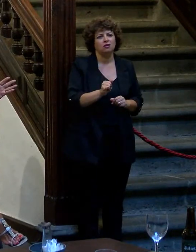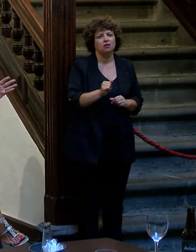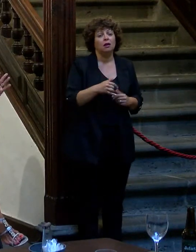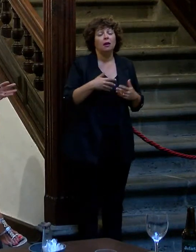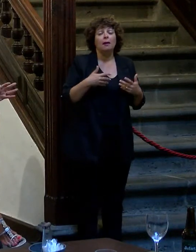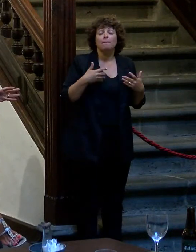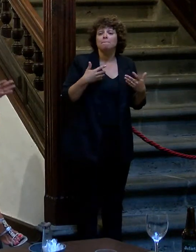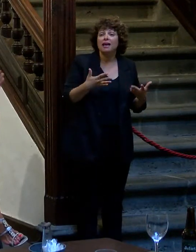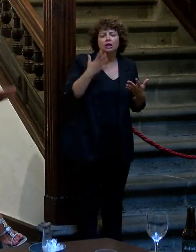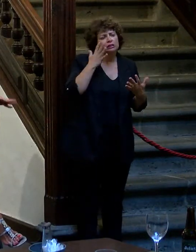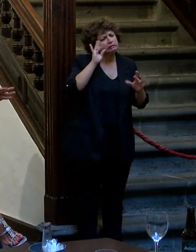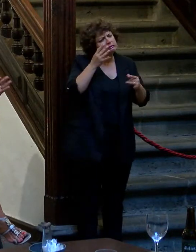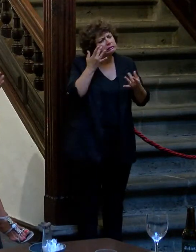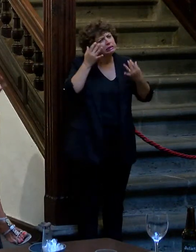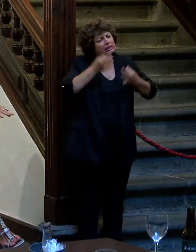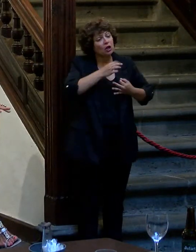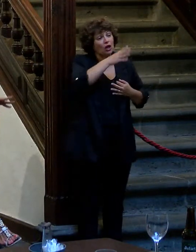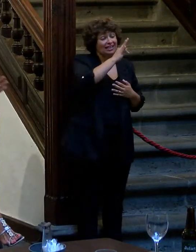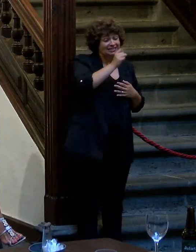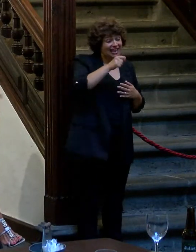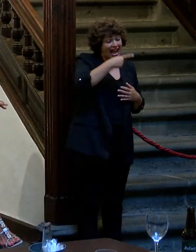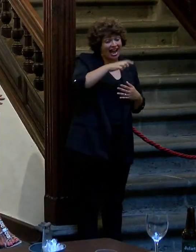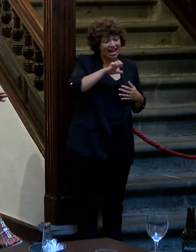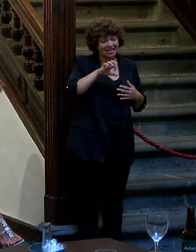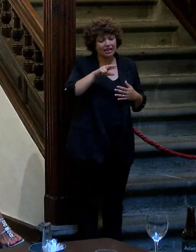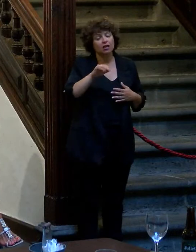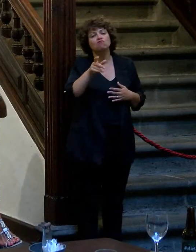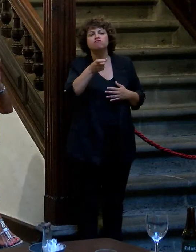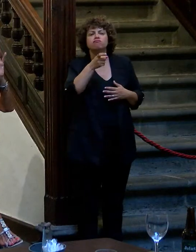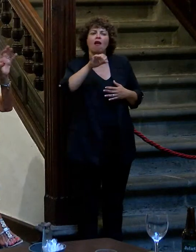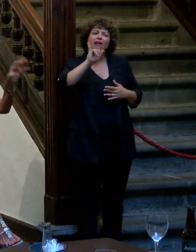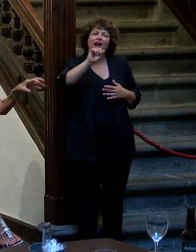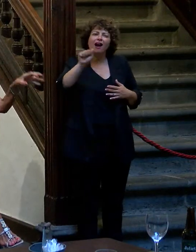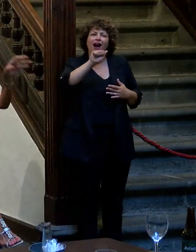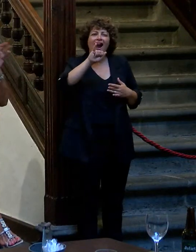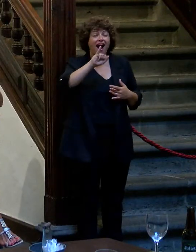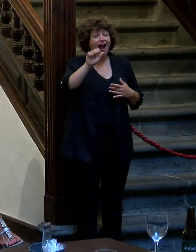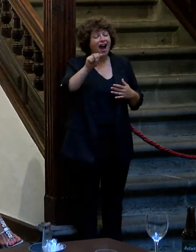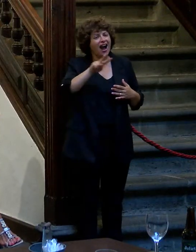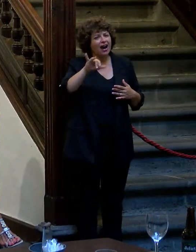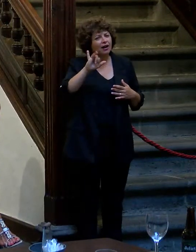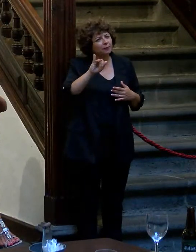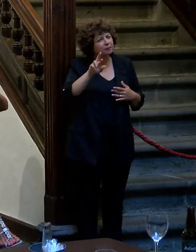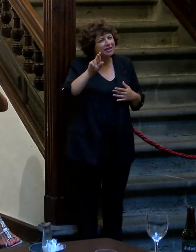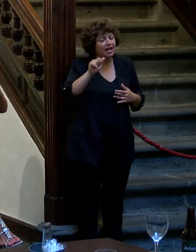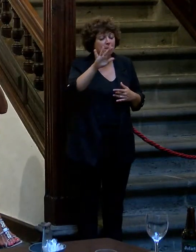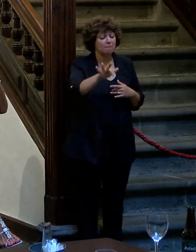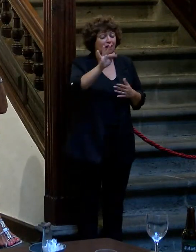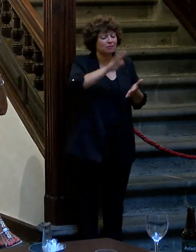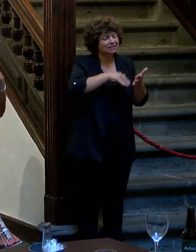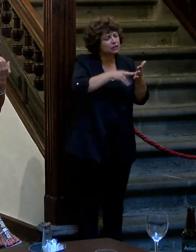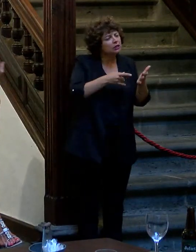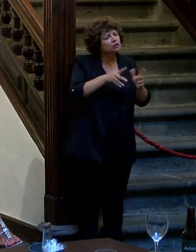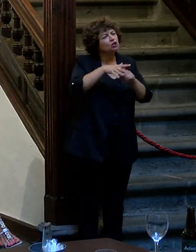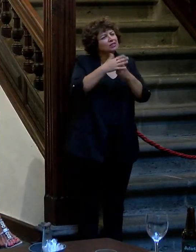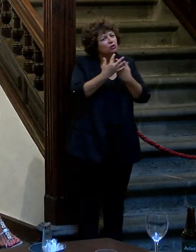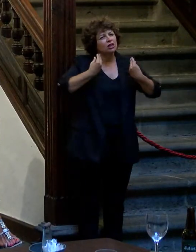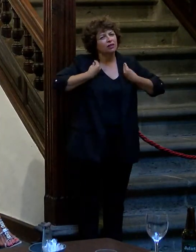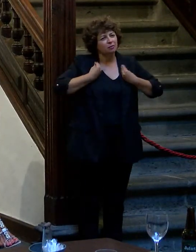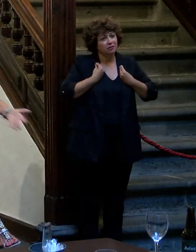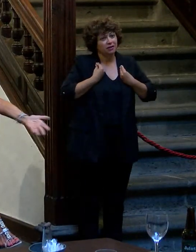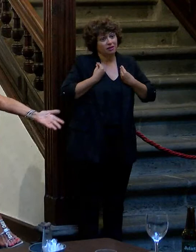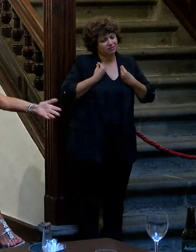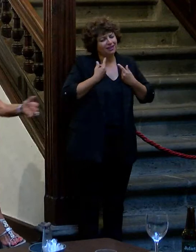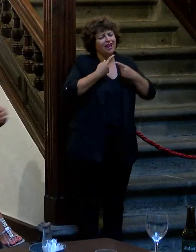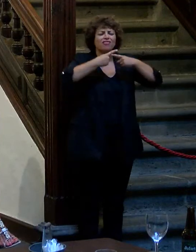Pero sí creo que tanto Tanger como Javier y Barcelona son momentos de mi vida en que no sería... La mujer que está